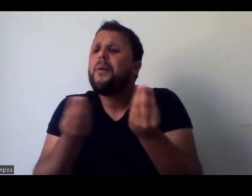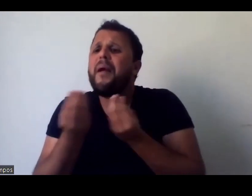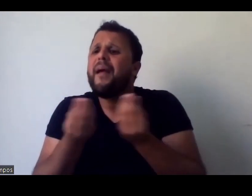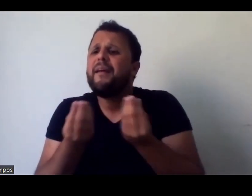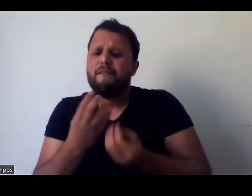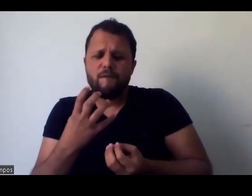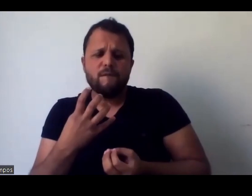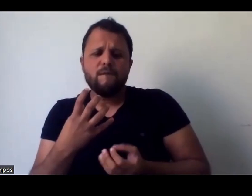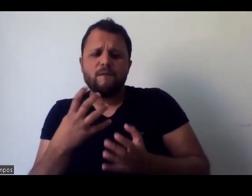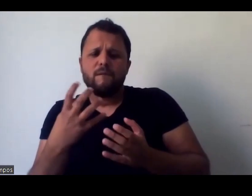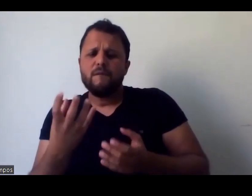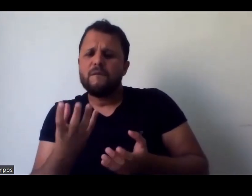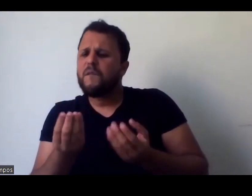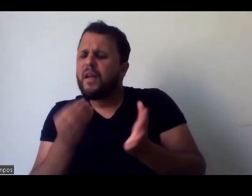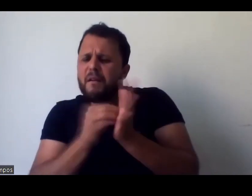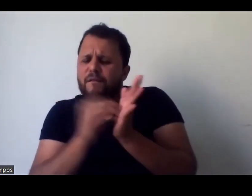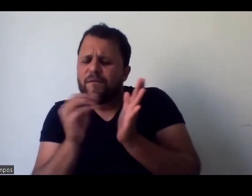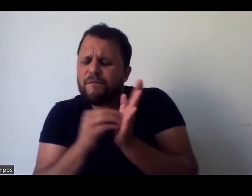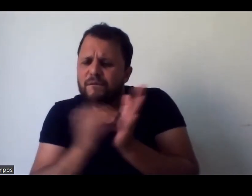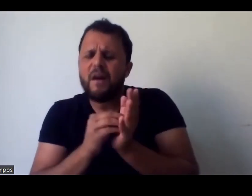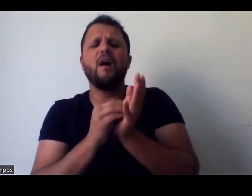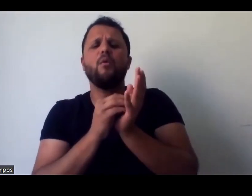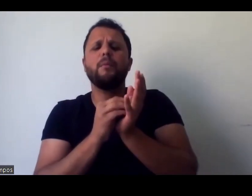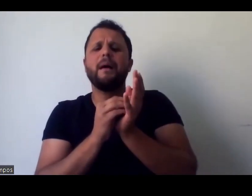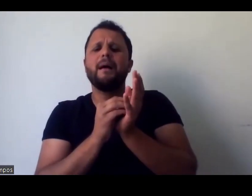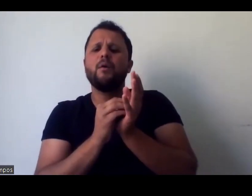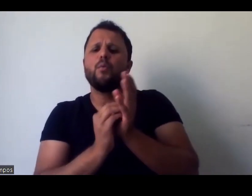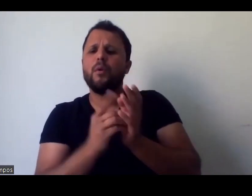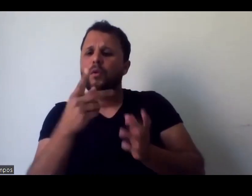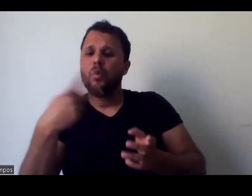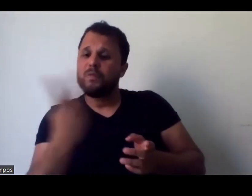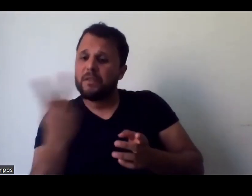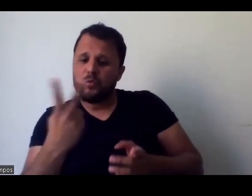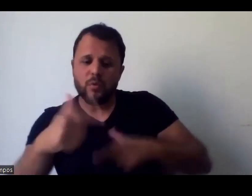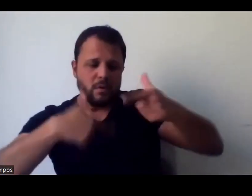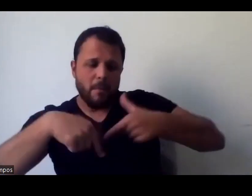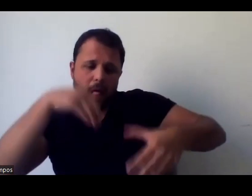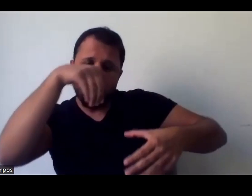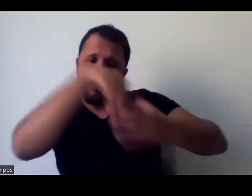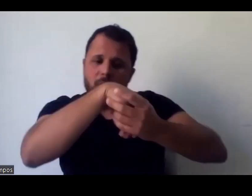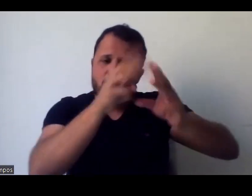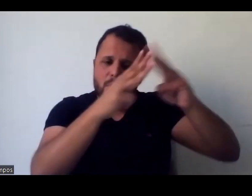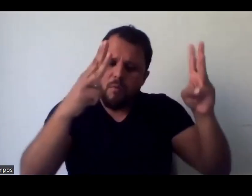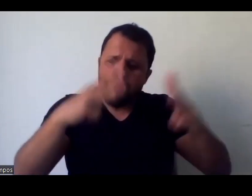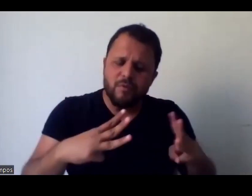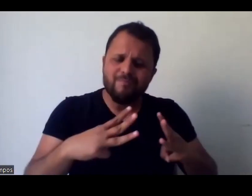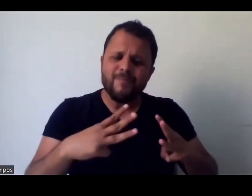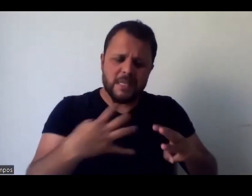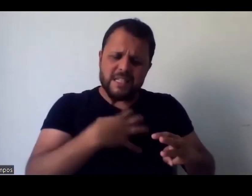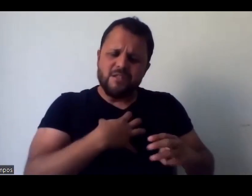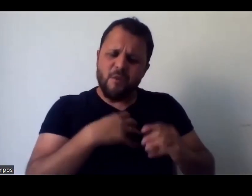pautas? Eu lembro que Viviane, no primeiro dia, falou muito sobre esse ativismo necessário, quase que uma postura